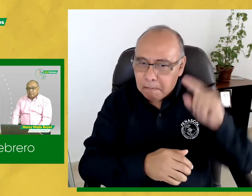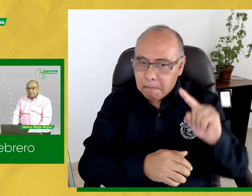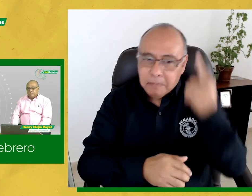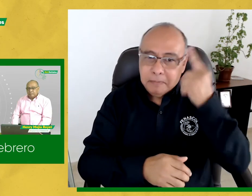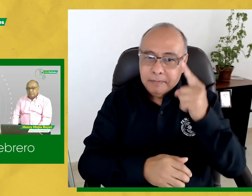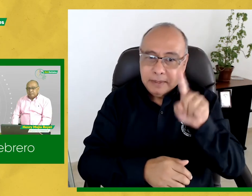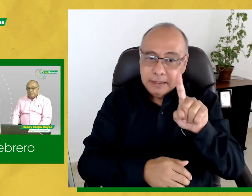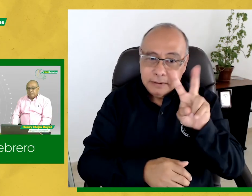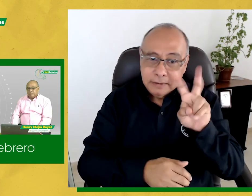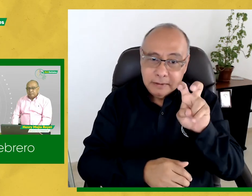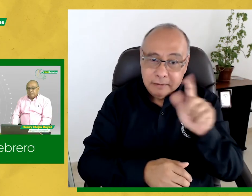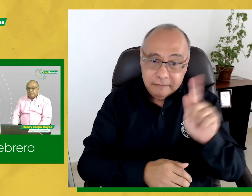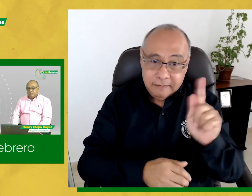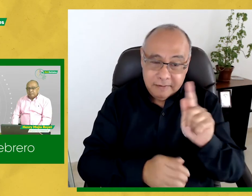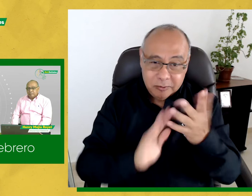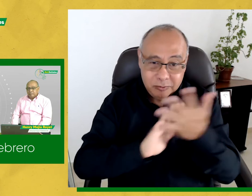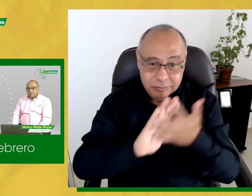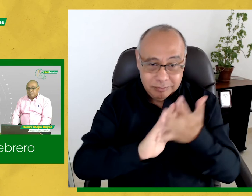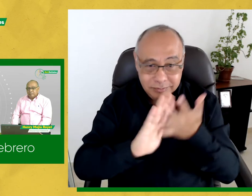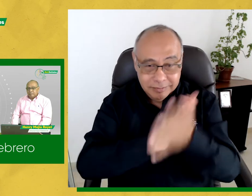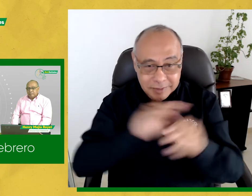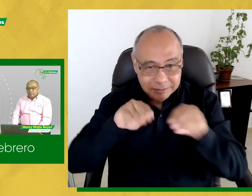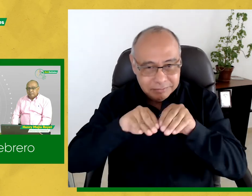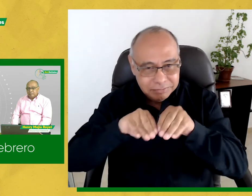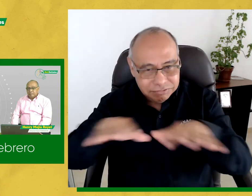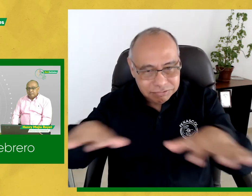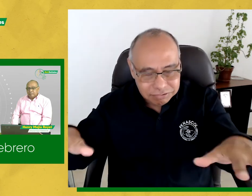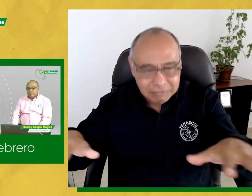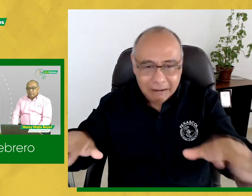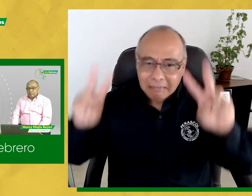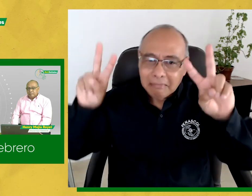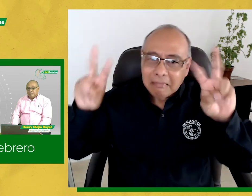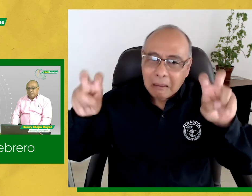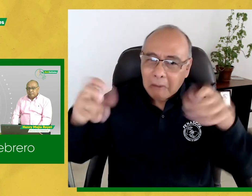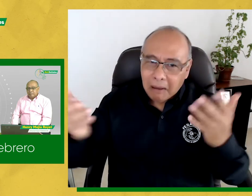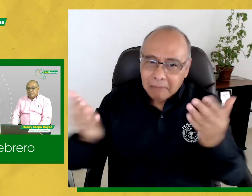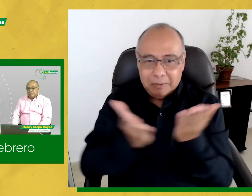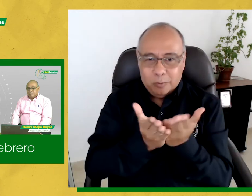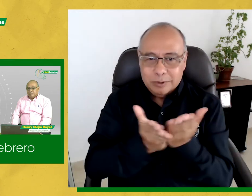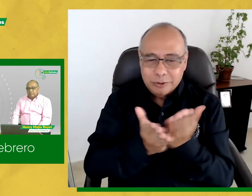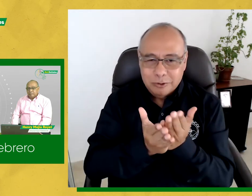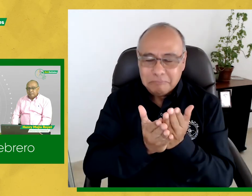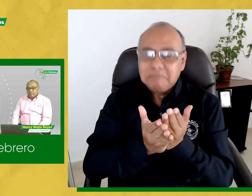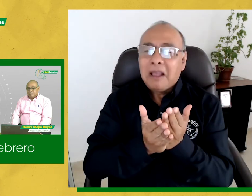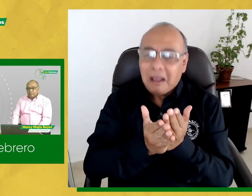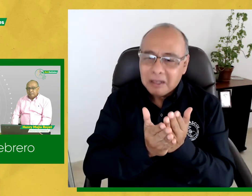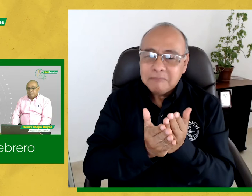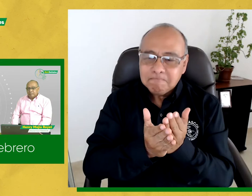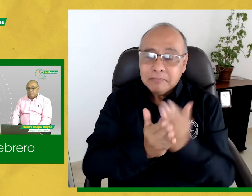emisión de Notiseñales, realizada el 17 de febrero, se habló sobre educación y que